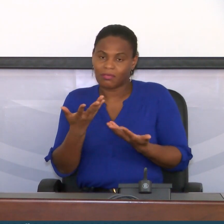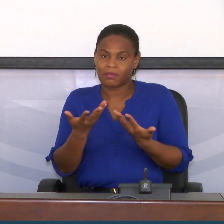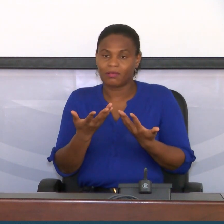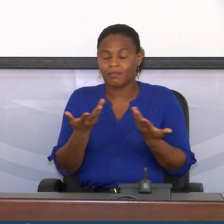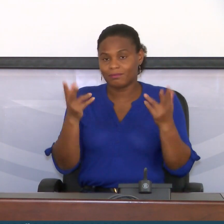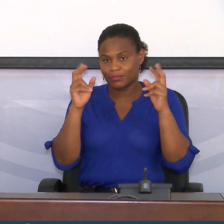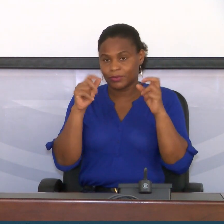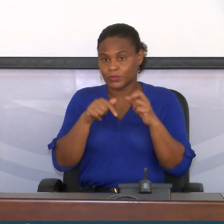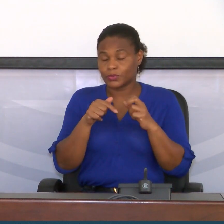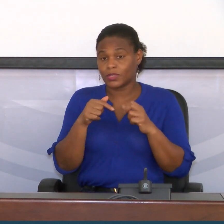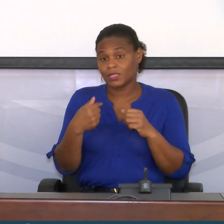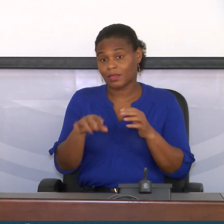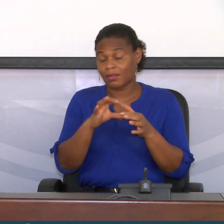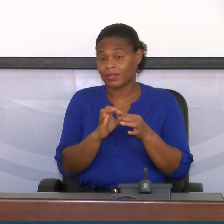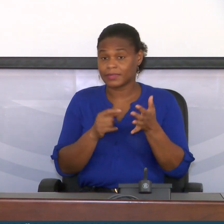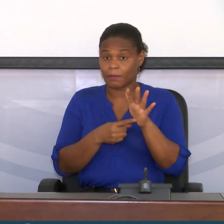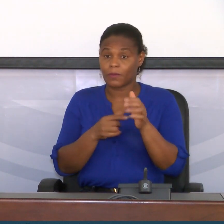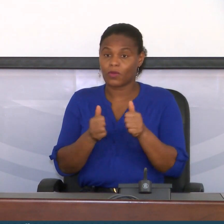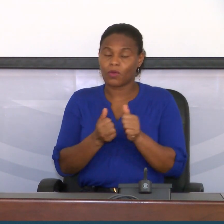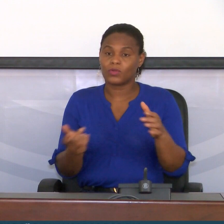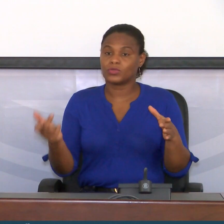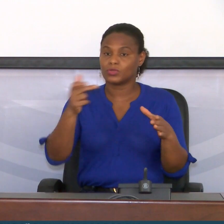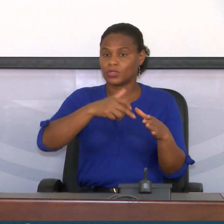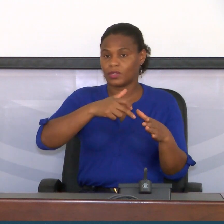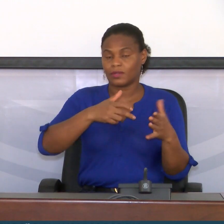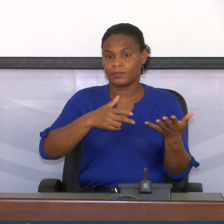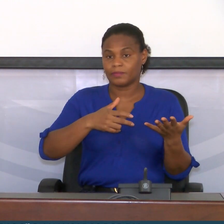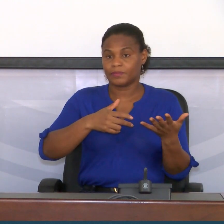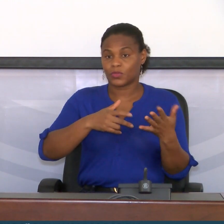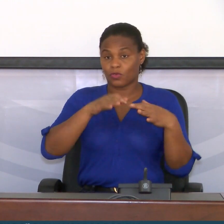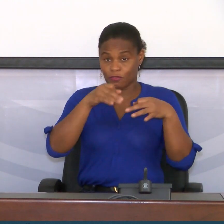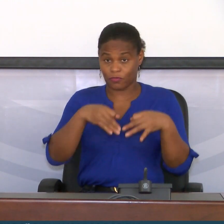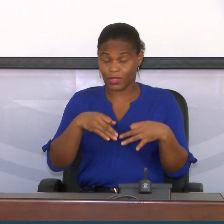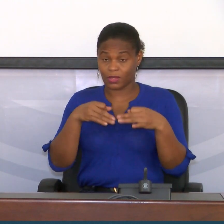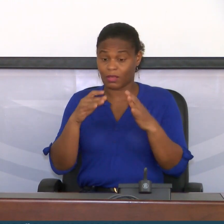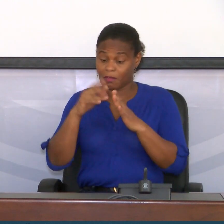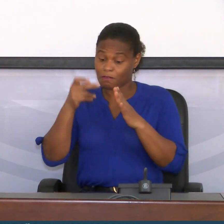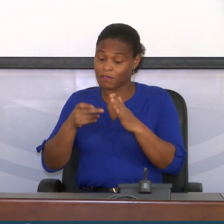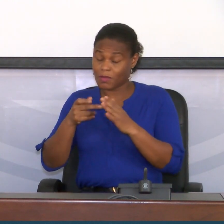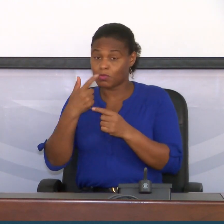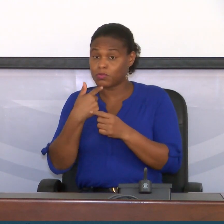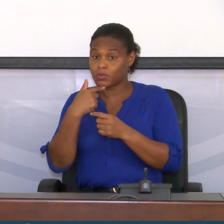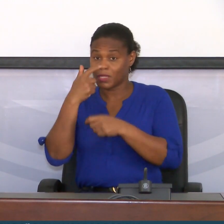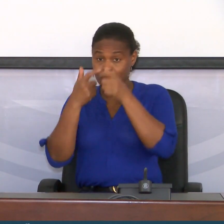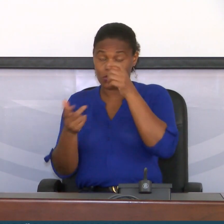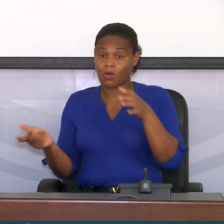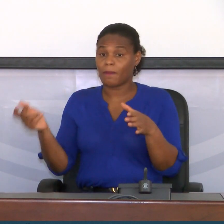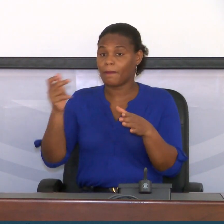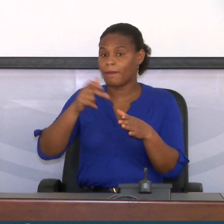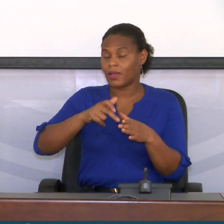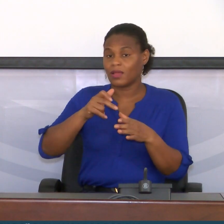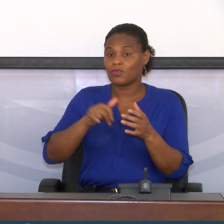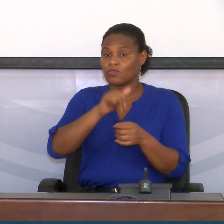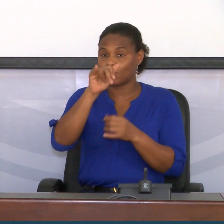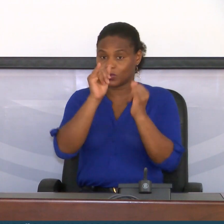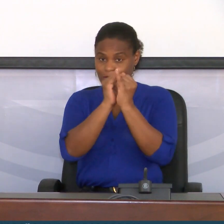de facto, com a chegada ao final de quarentena de muitas pessoas que vieram dos